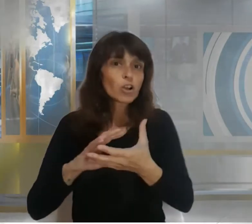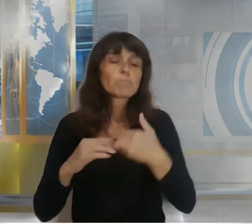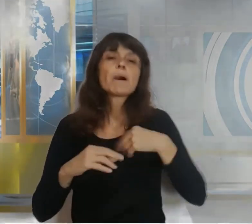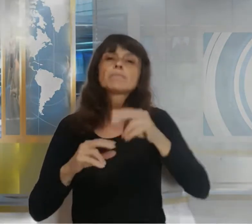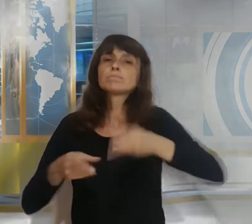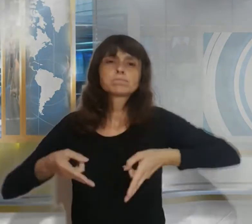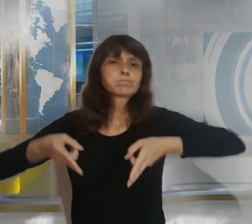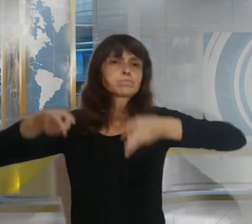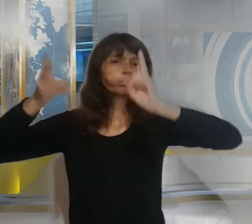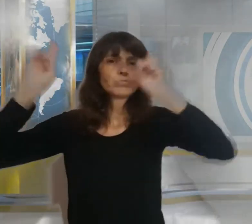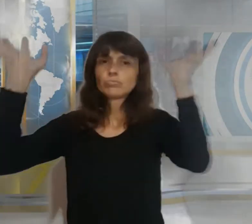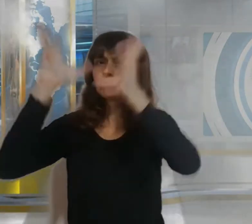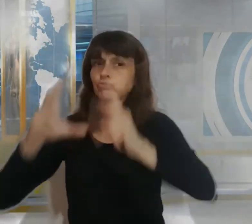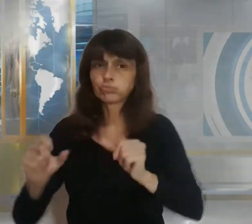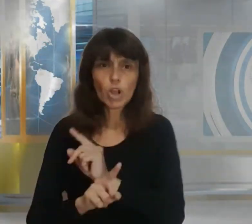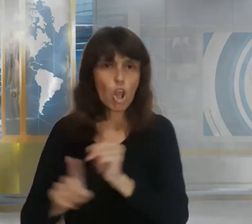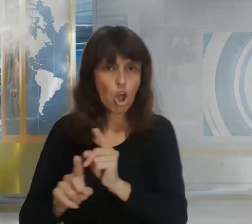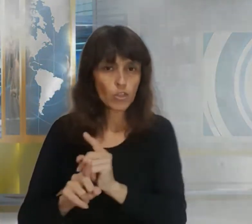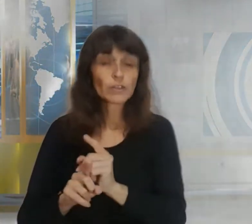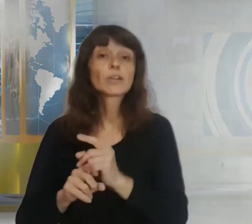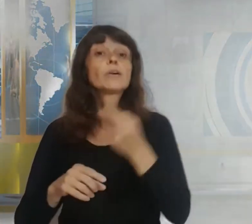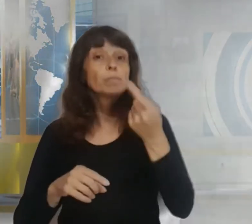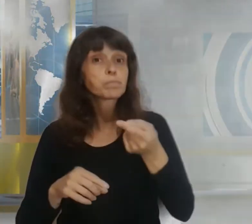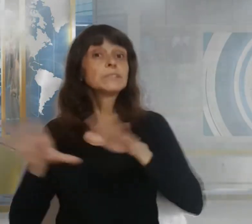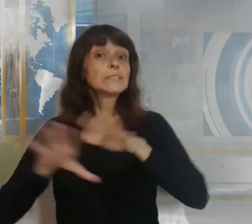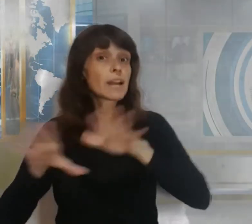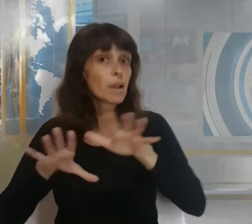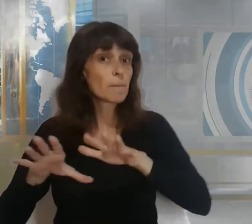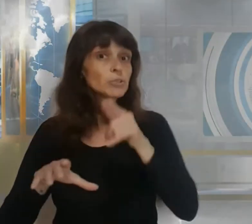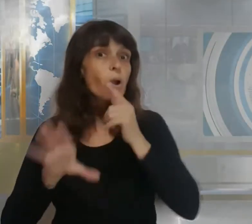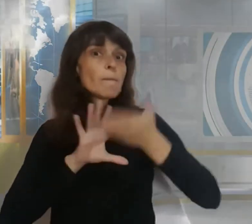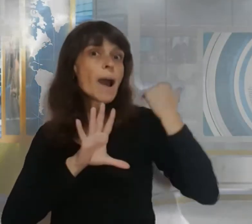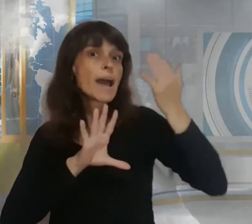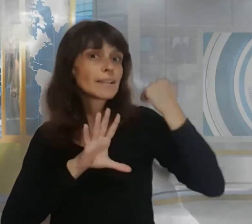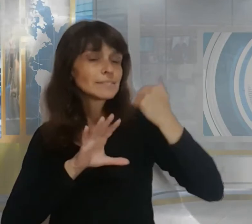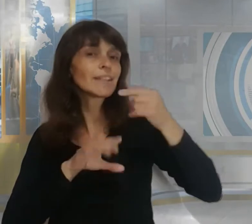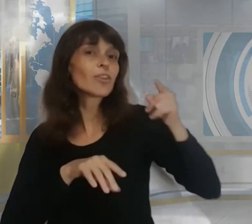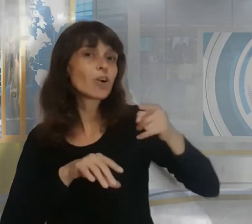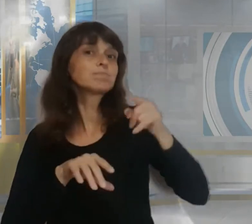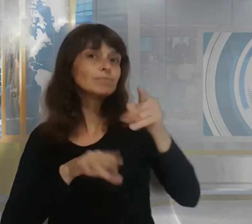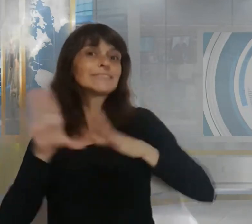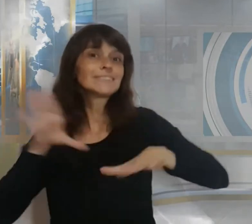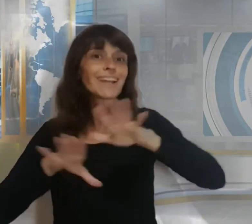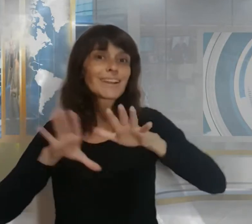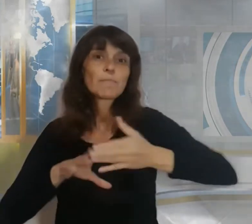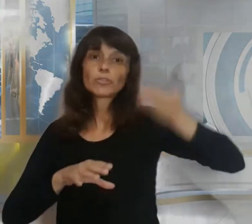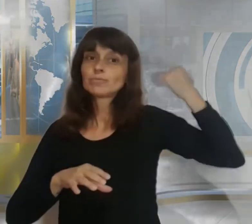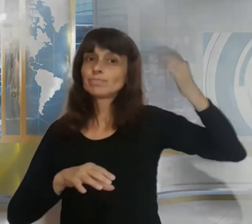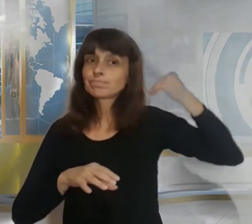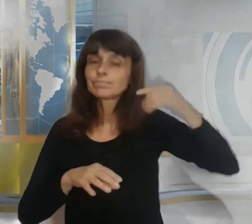magnitud parecida al terremoto de 1944 detalló el mandatario provincial